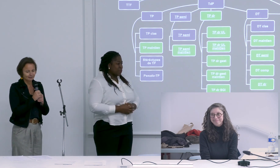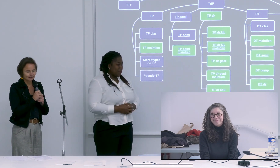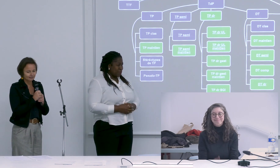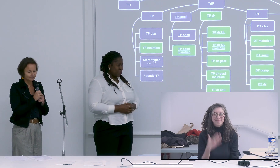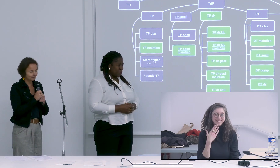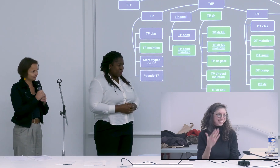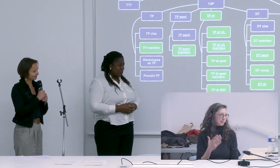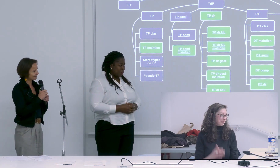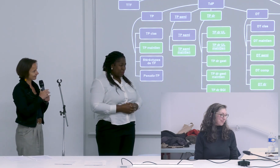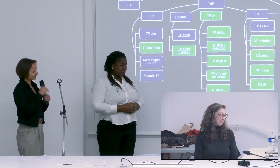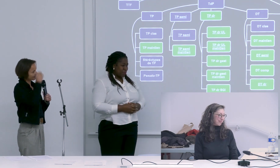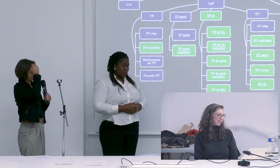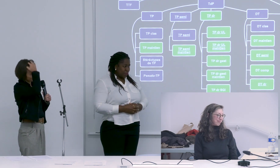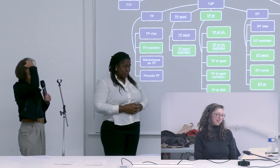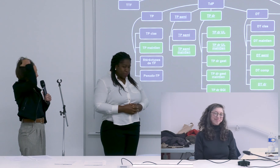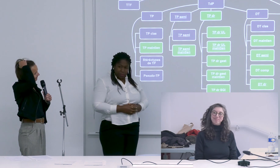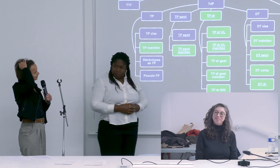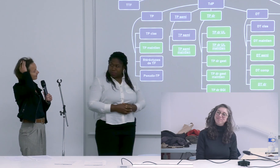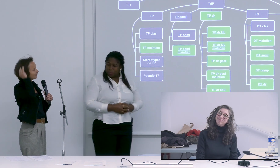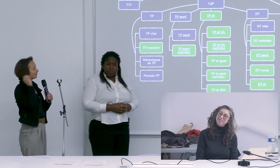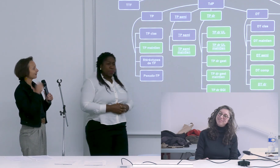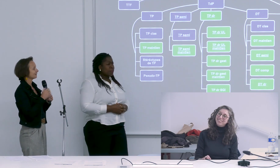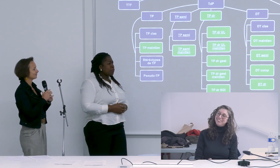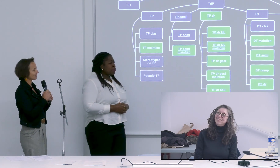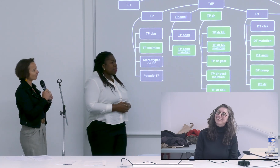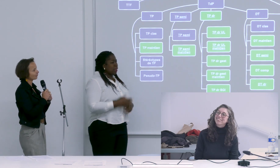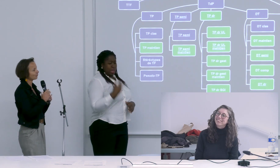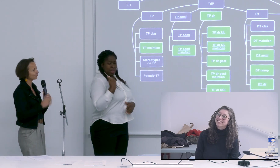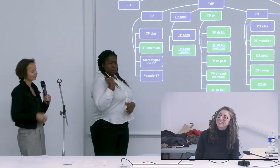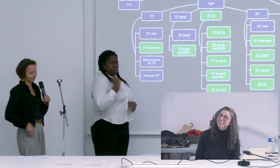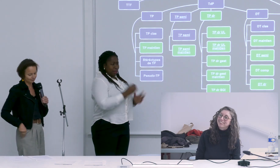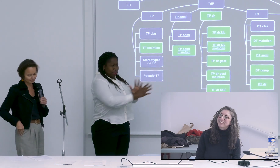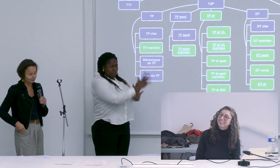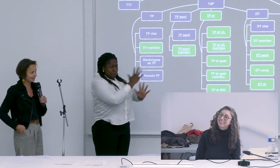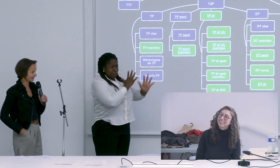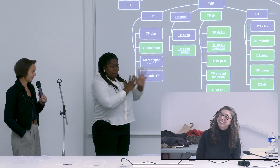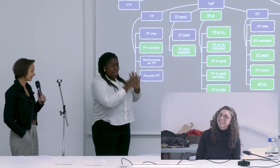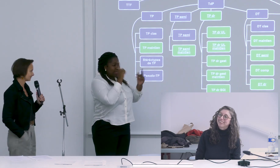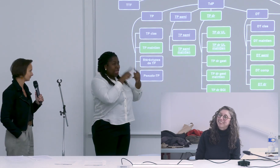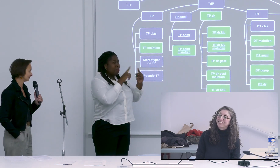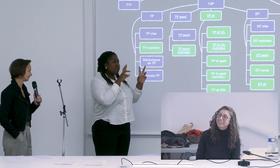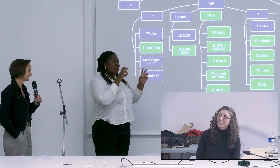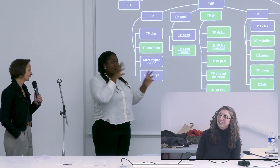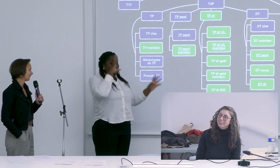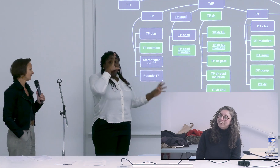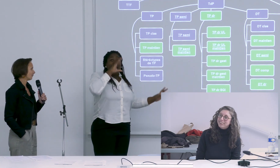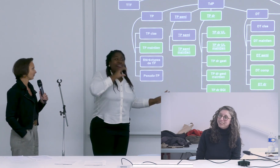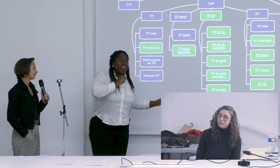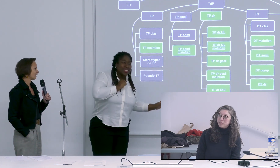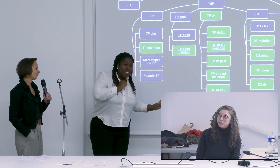et tu as parlé tout à l'heure de la rencontre le hasard tu as dit